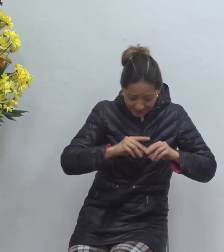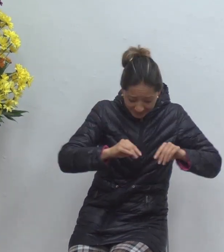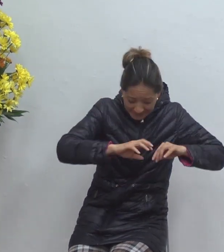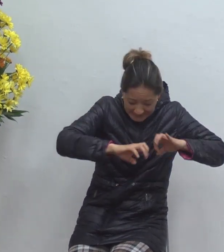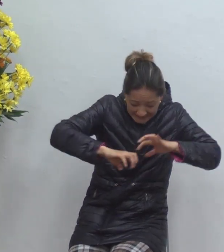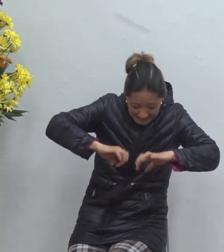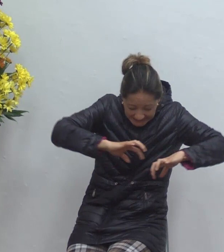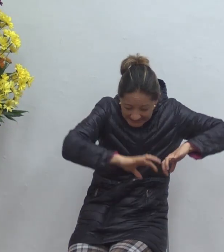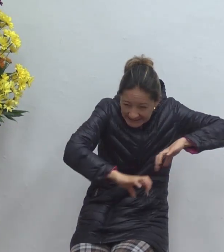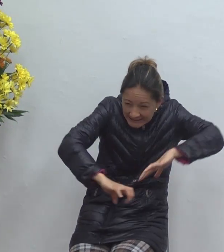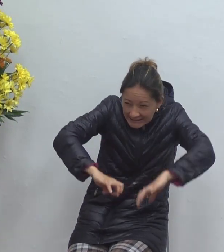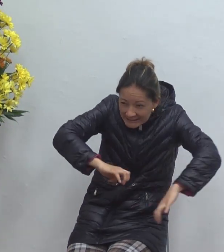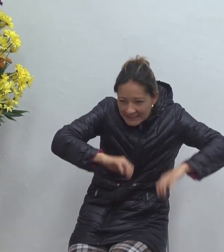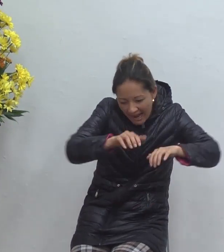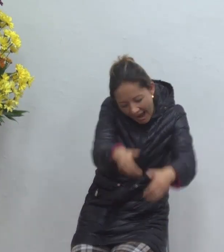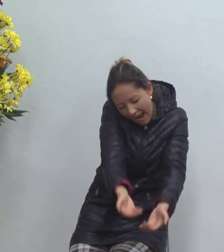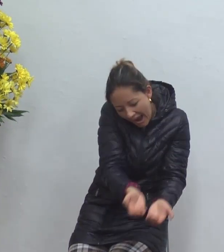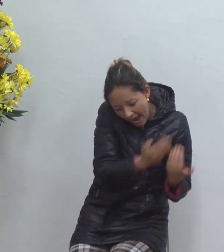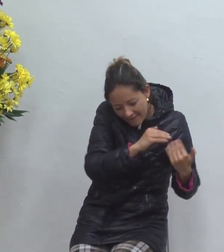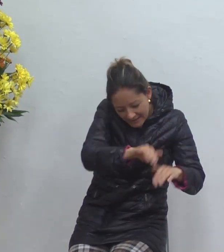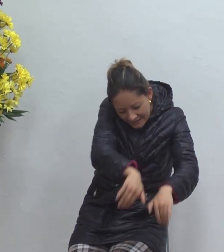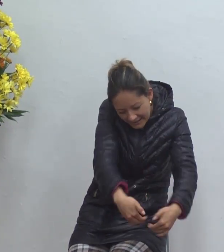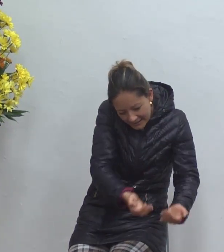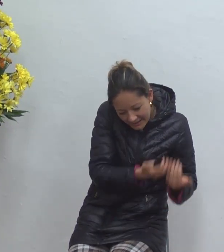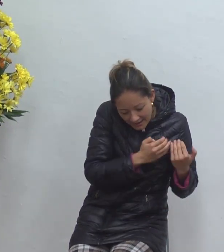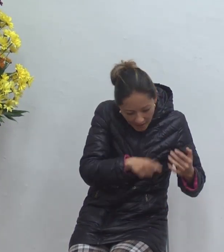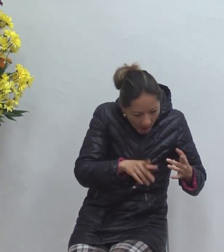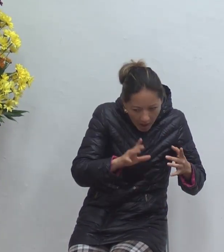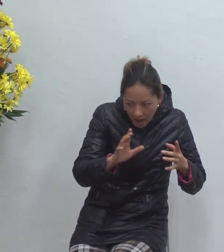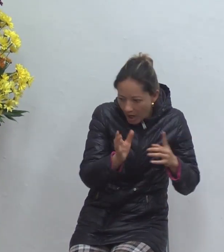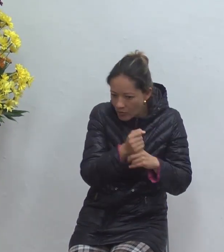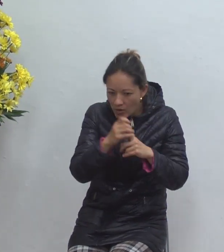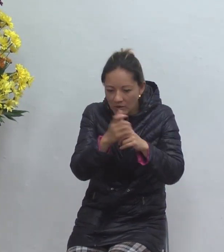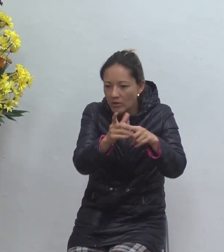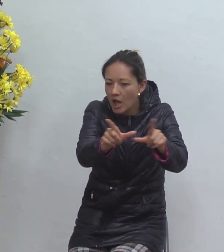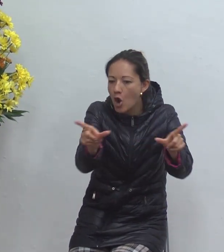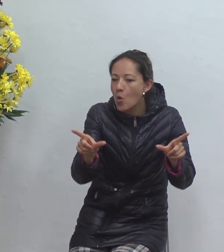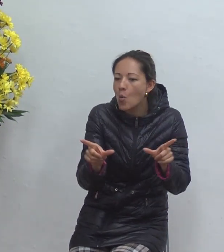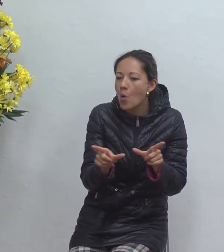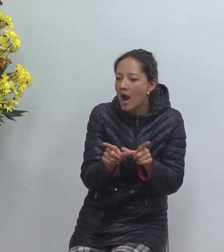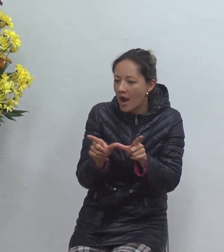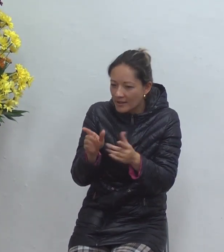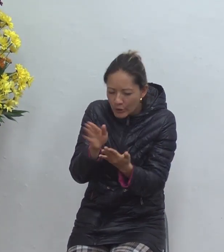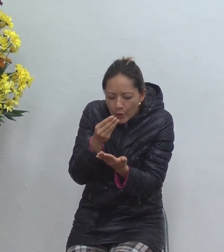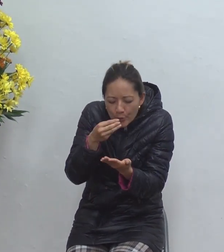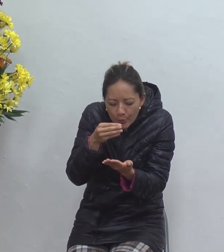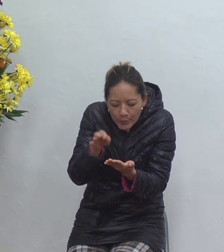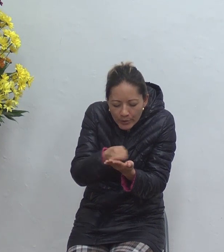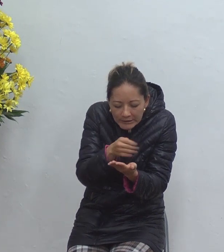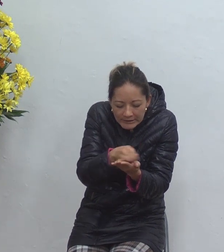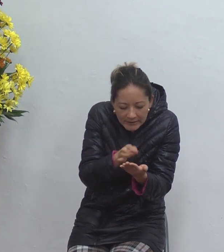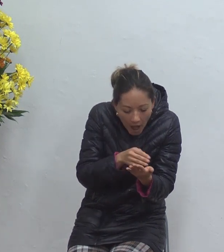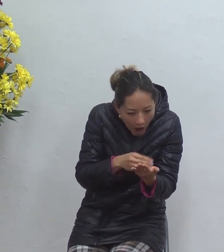israel apareció el estanque de betesda el pórtico de salomón el enlozado todos los lugares